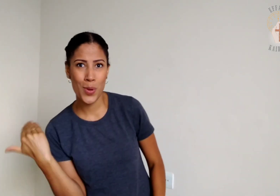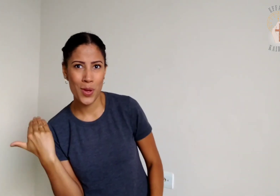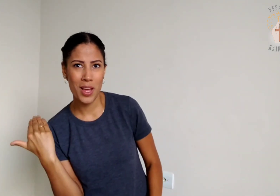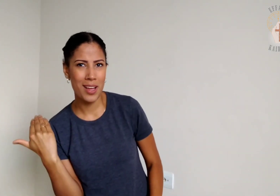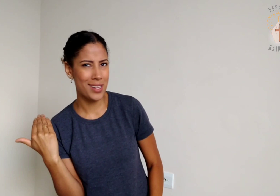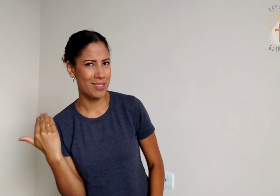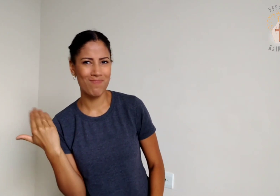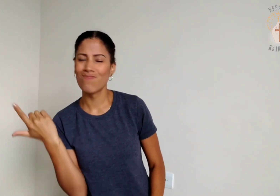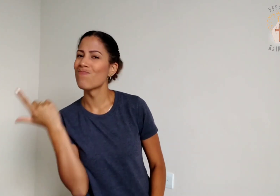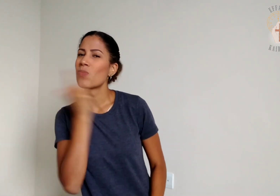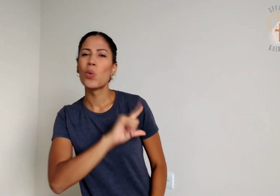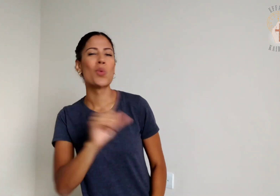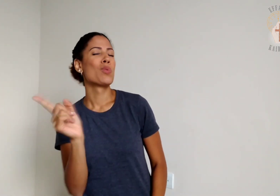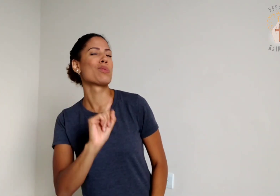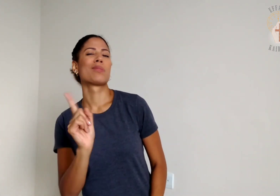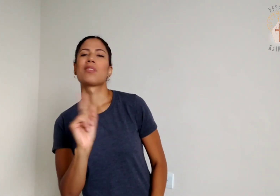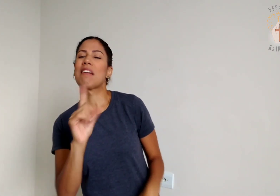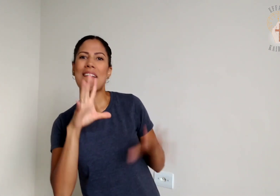que ela o dominasse.